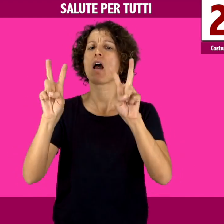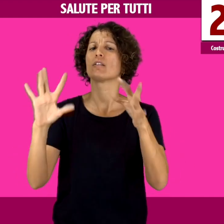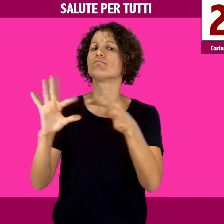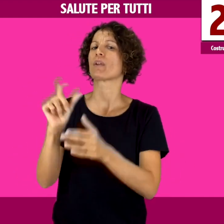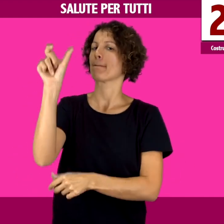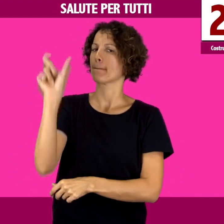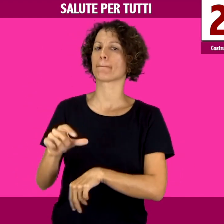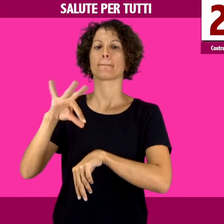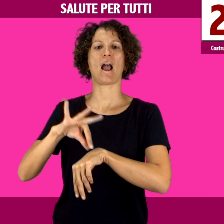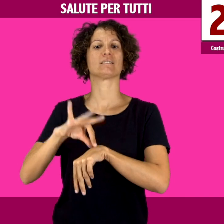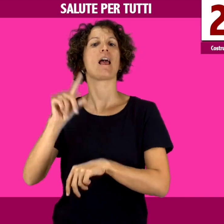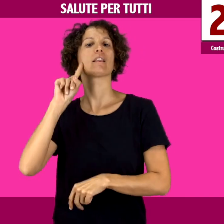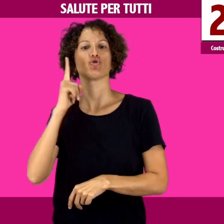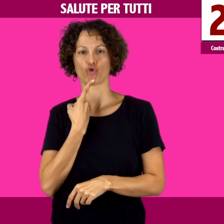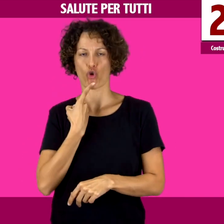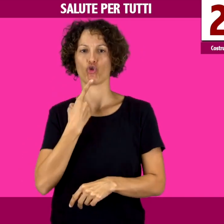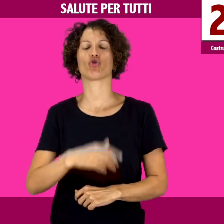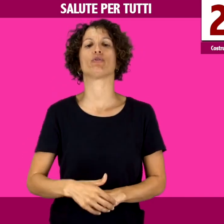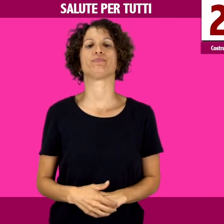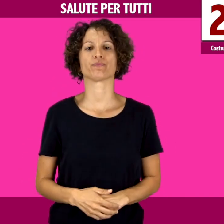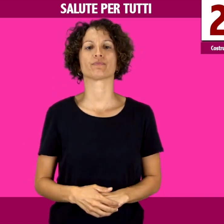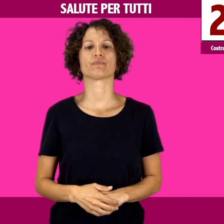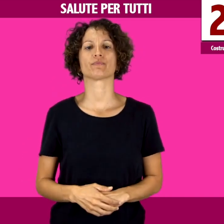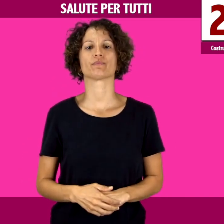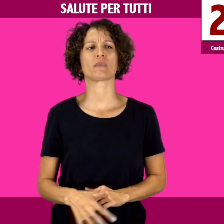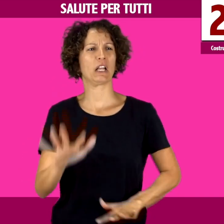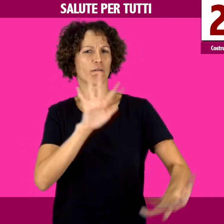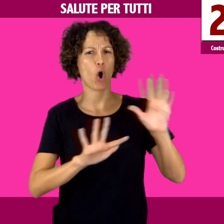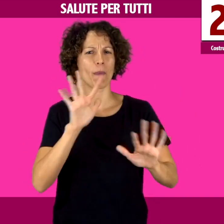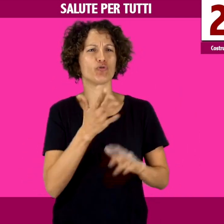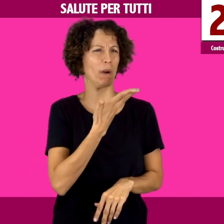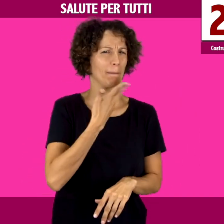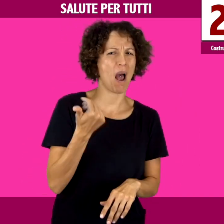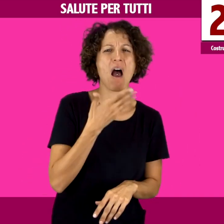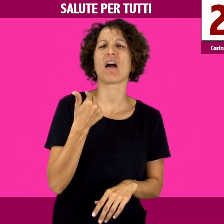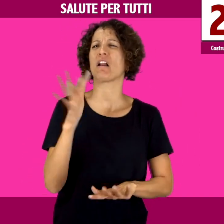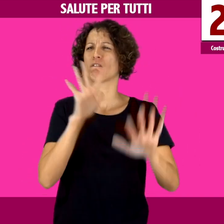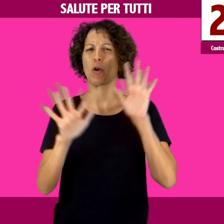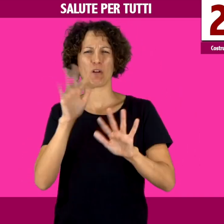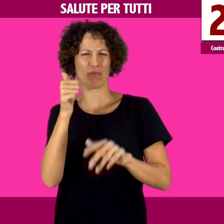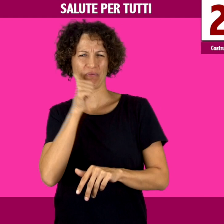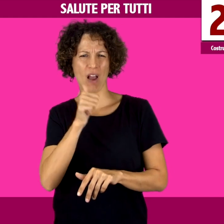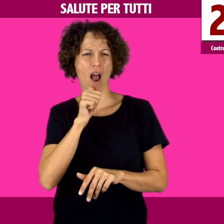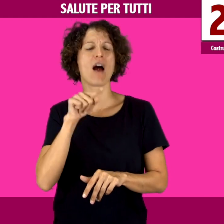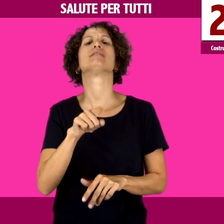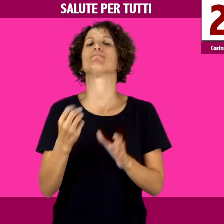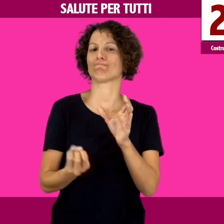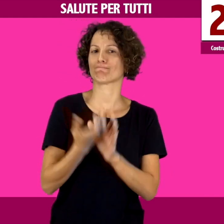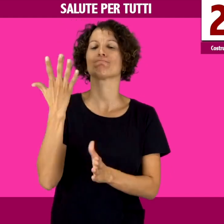a tutti gli operatori sanitari e di combattere disinformazione e fake news con la pubblicazione di un'app, dove troverete